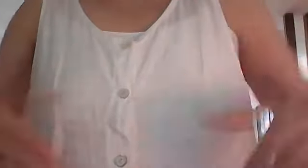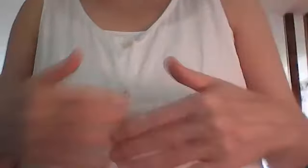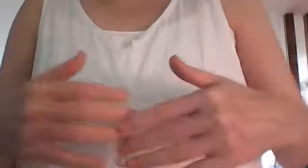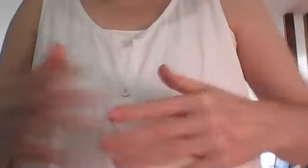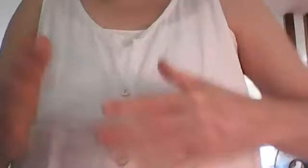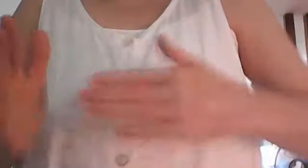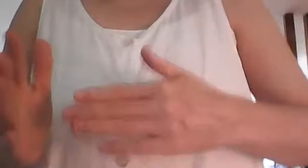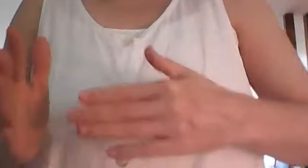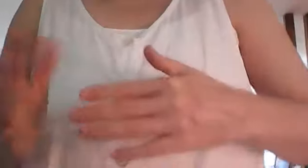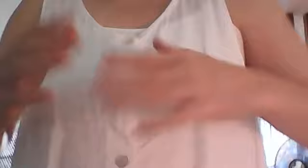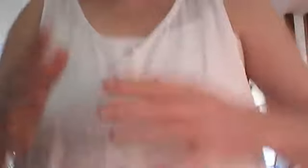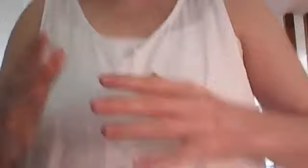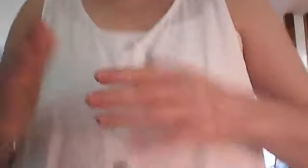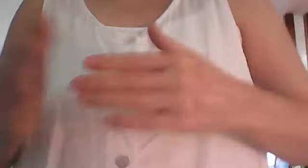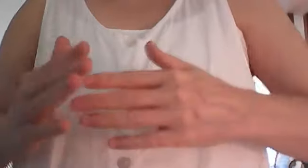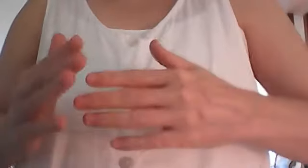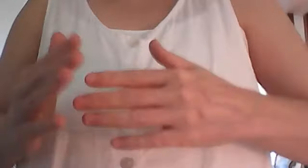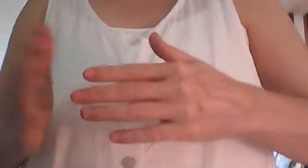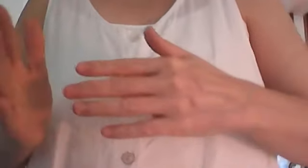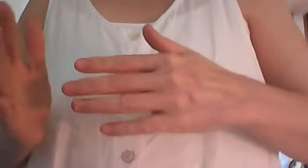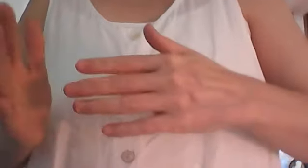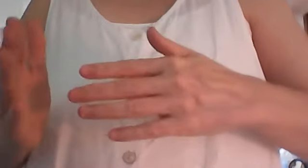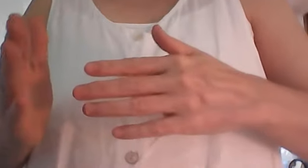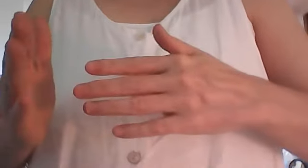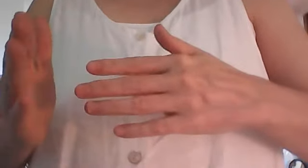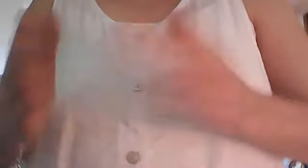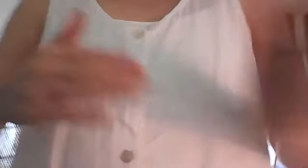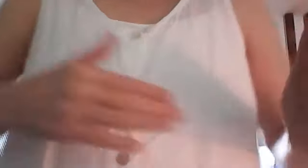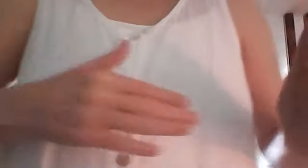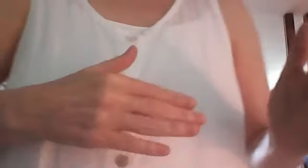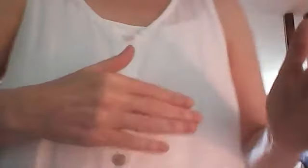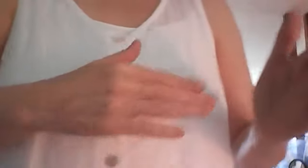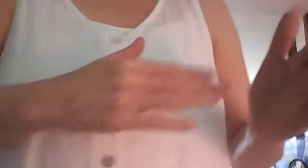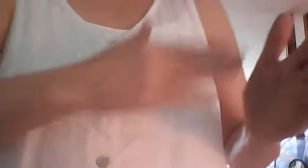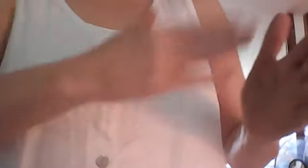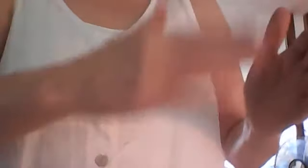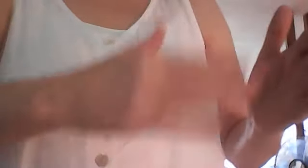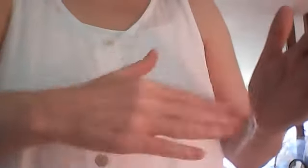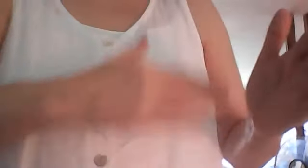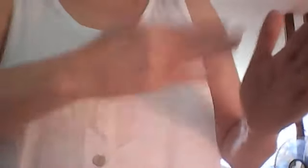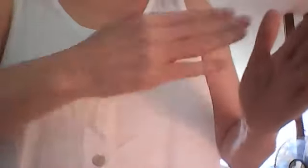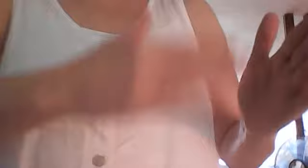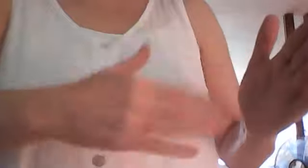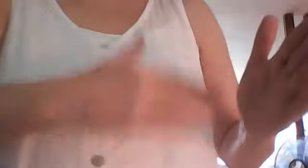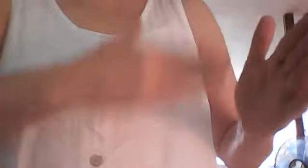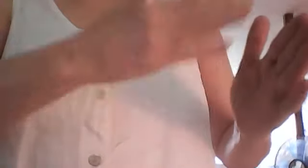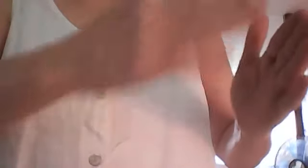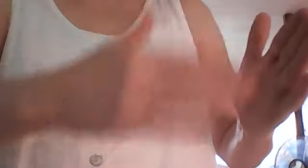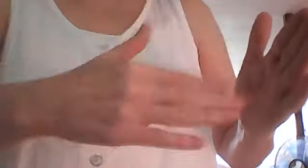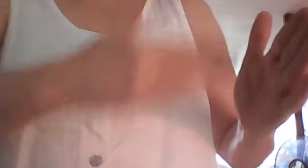mieux dans le corps en étant debout en étant assis puis ici c'était de l'autre côté comme je disais si c l'autre main qui reçoit